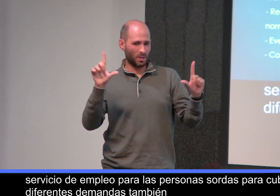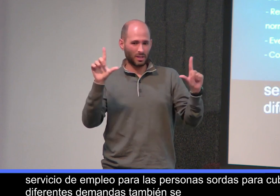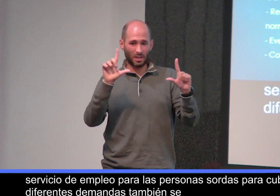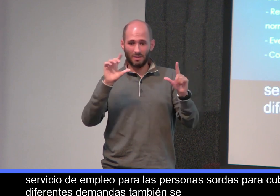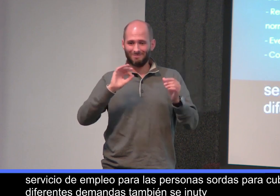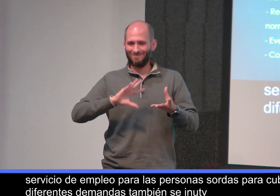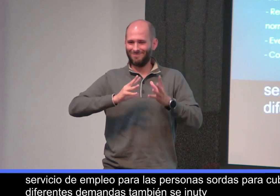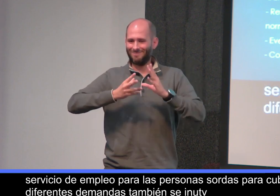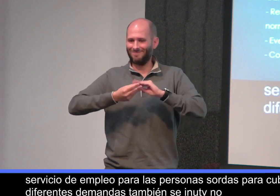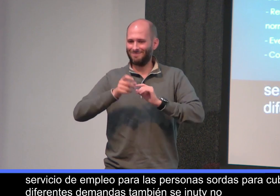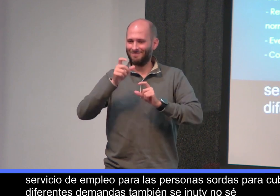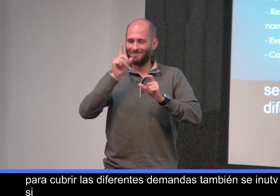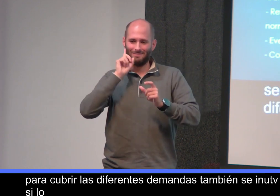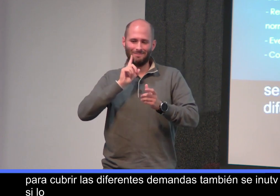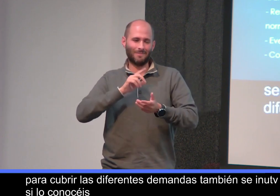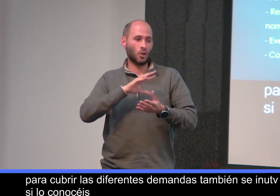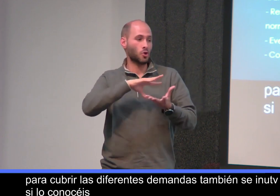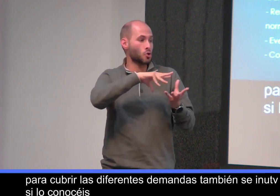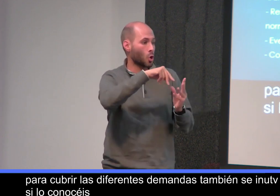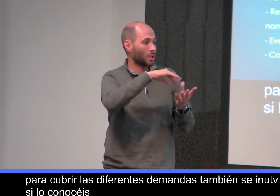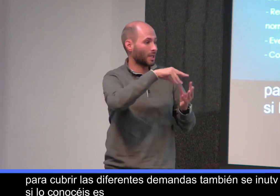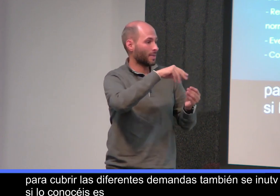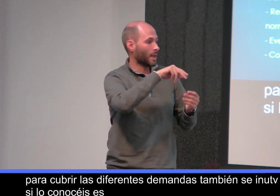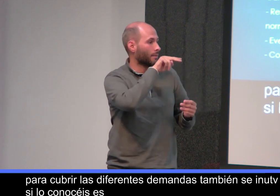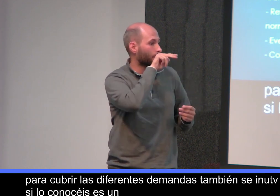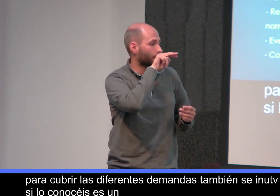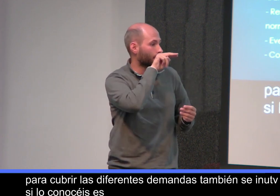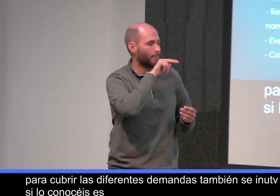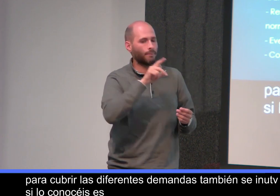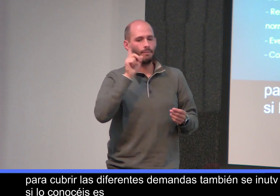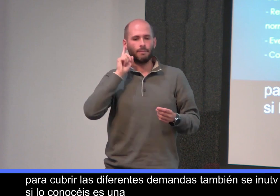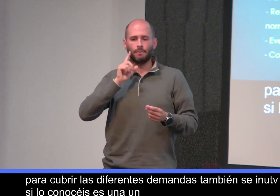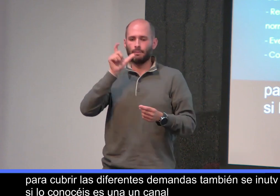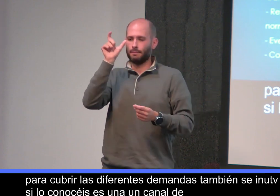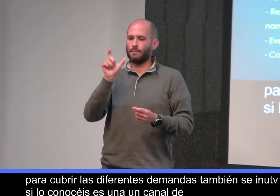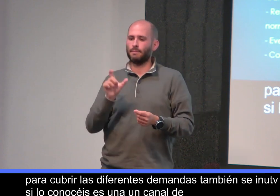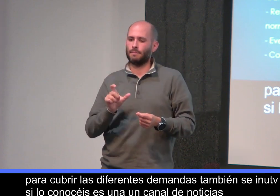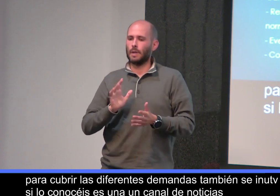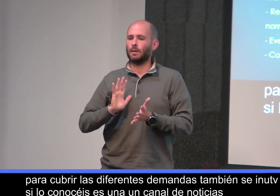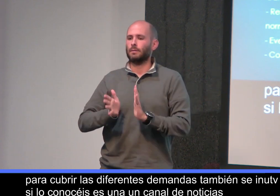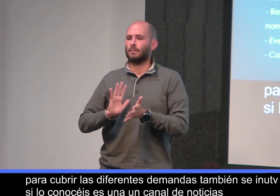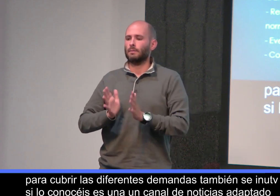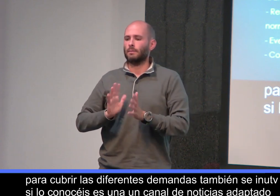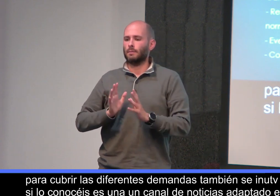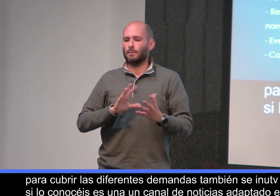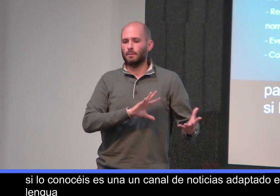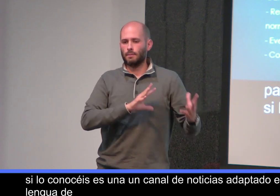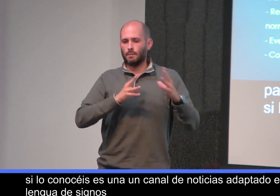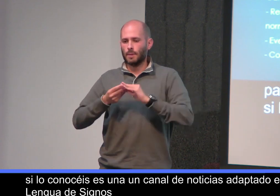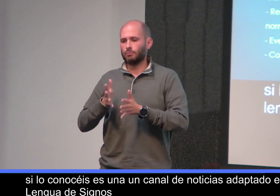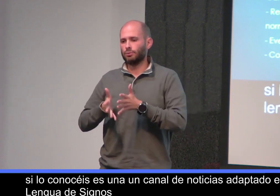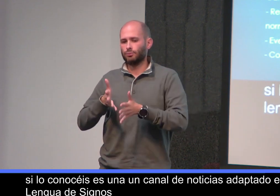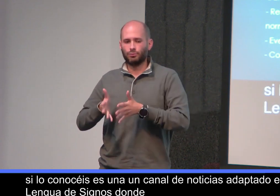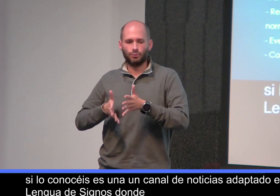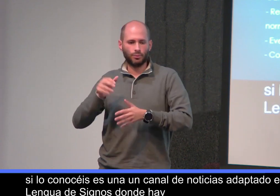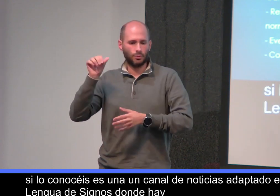no sé si lo conocéis, es un canal de noticias adaptado en lengua de signos, donde hay una persona sorda